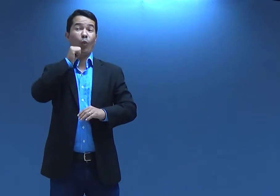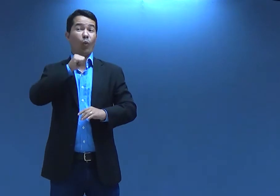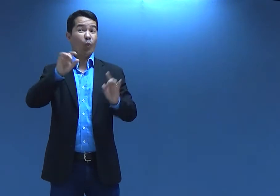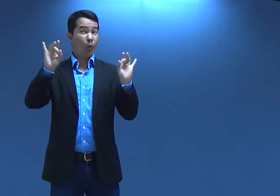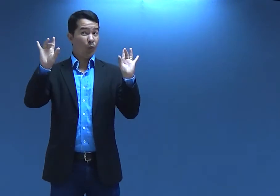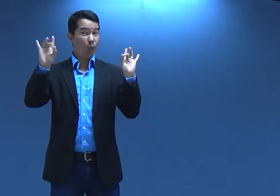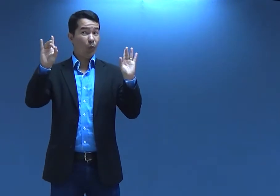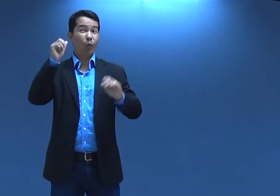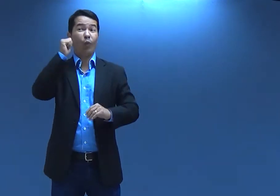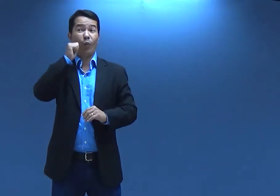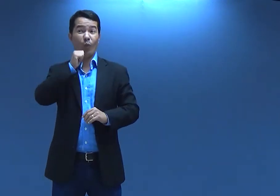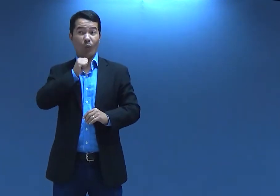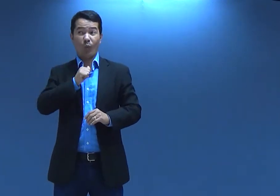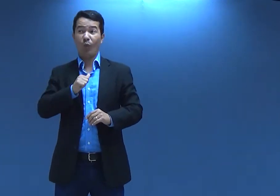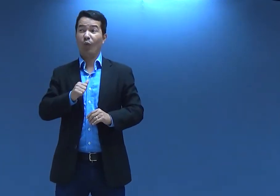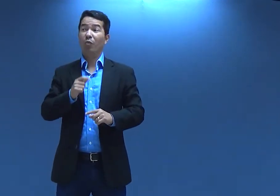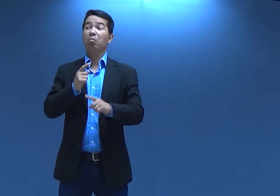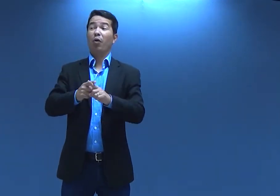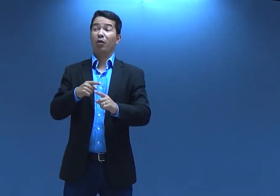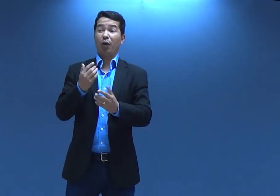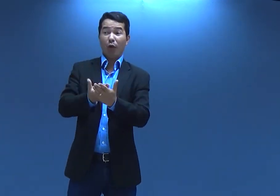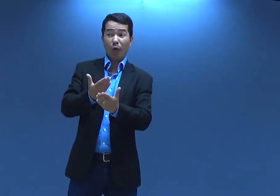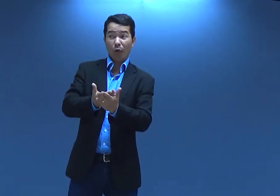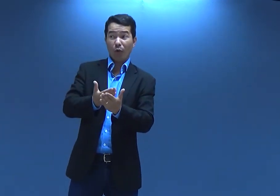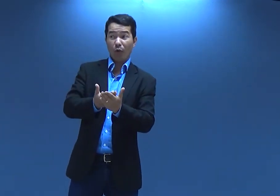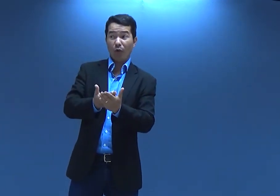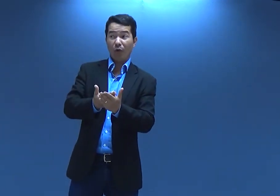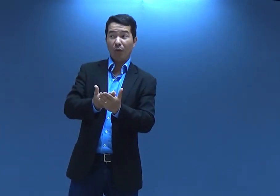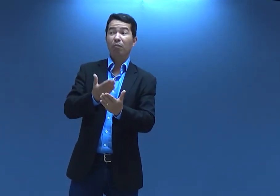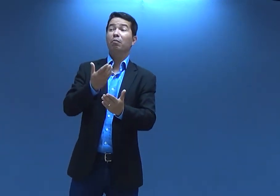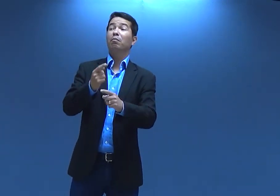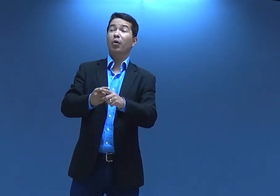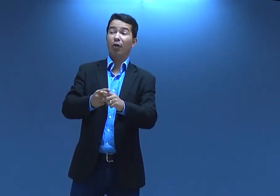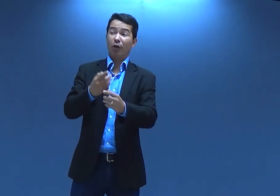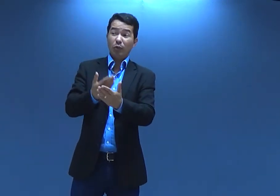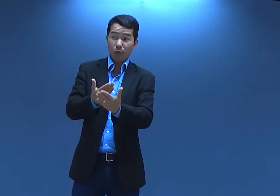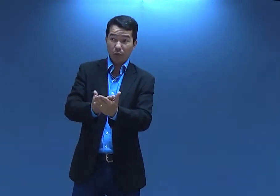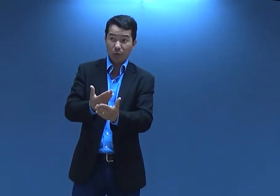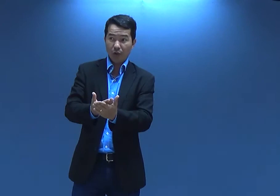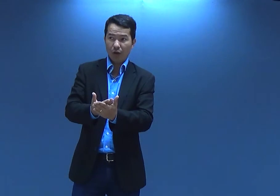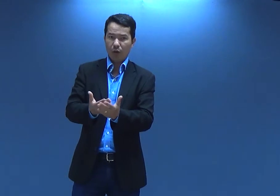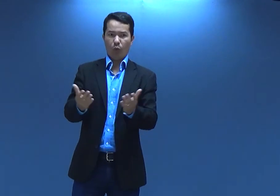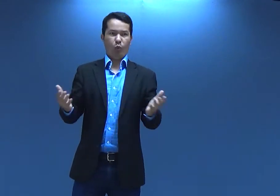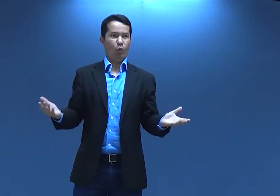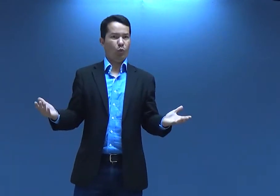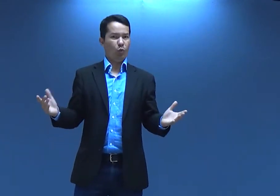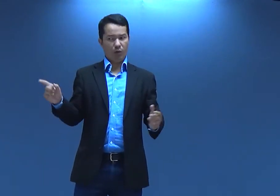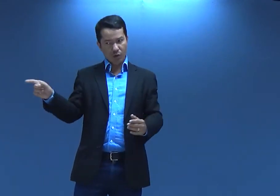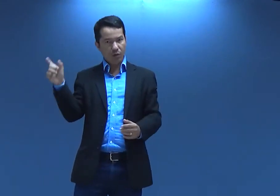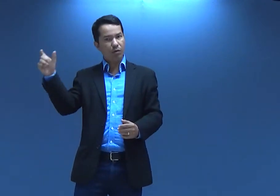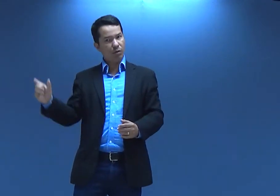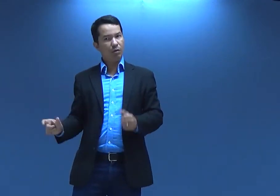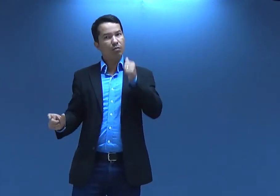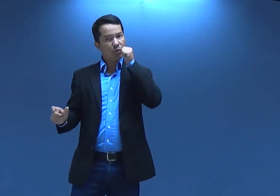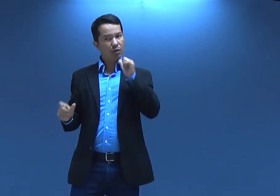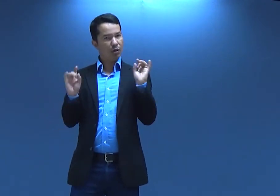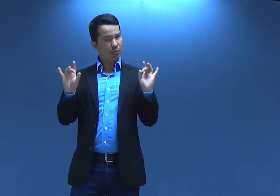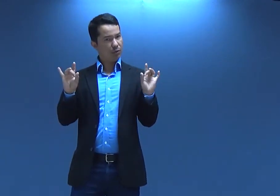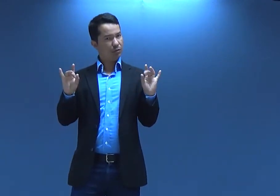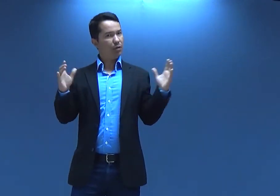Nossa, é uma mulher muito especial, né? E por que estudar sobre ela? Ela é uma